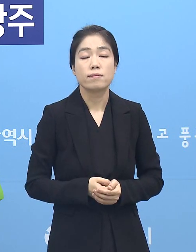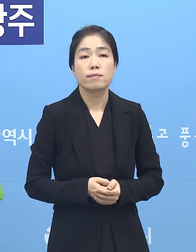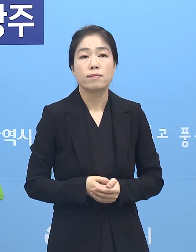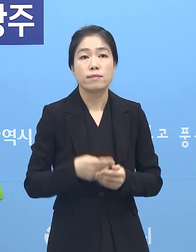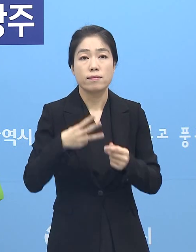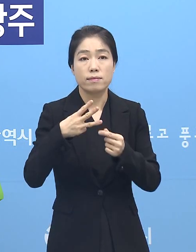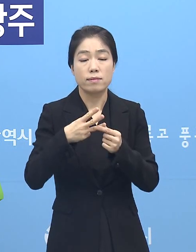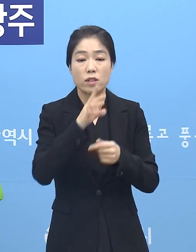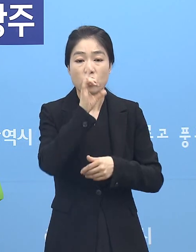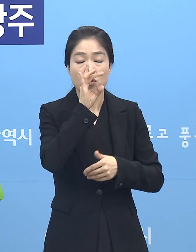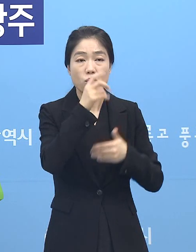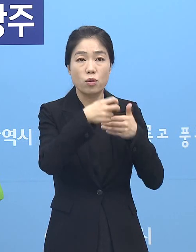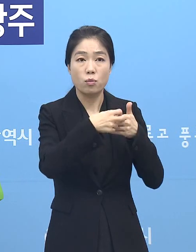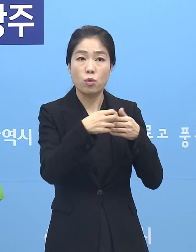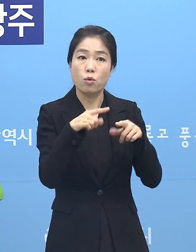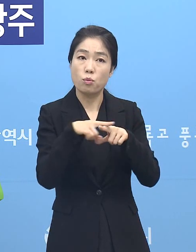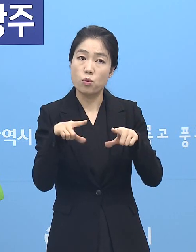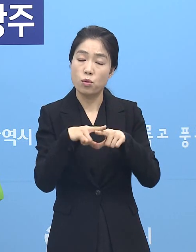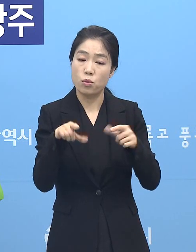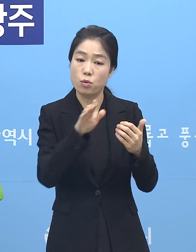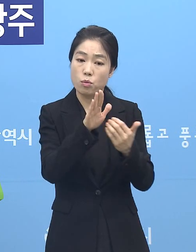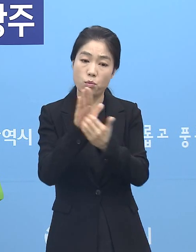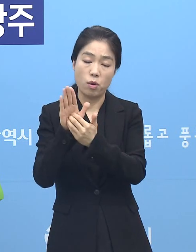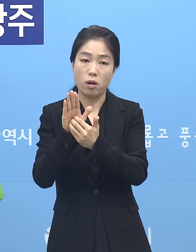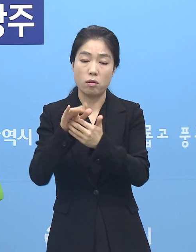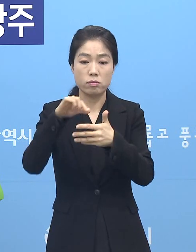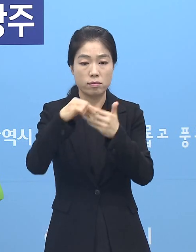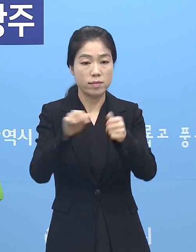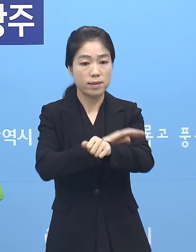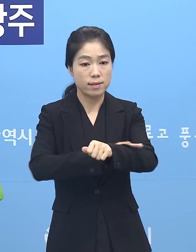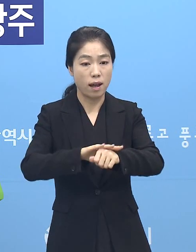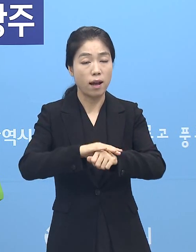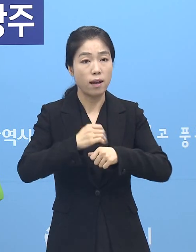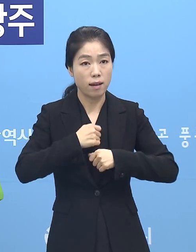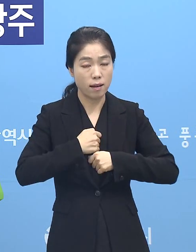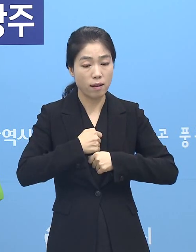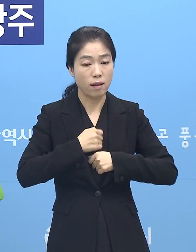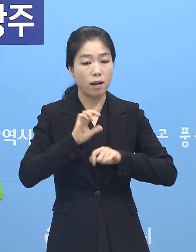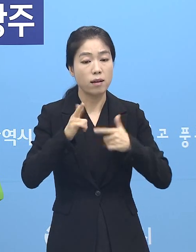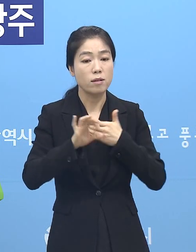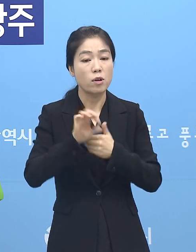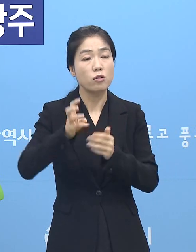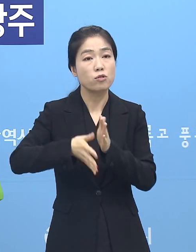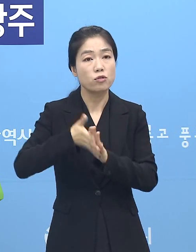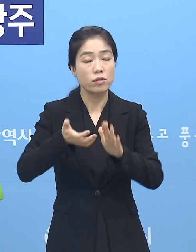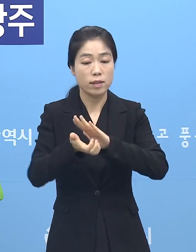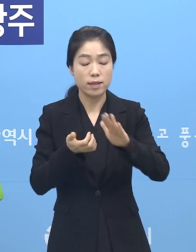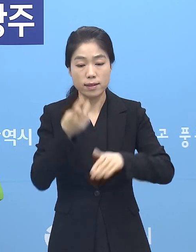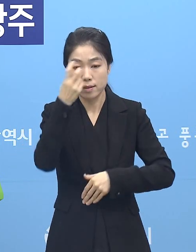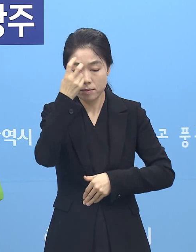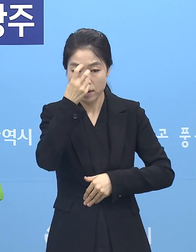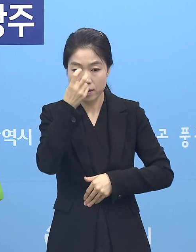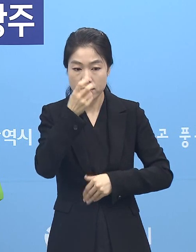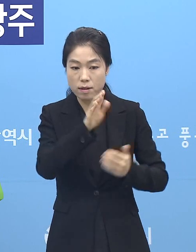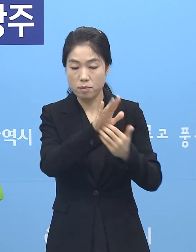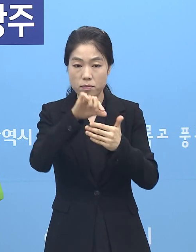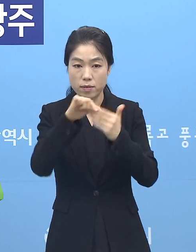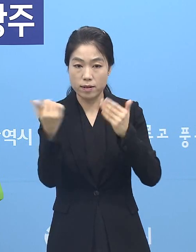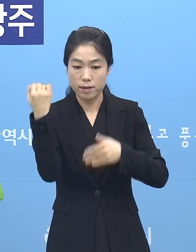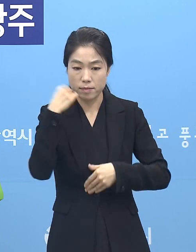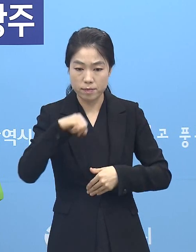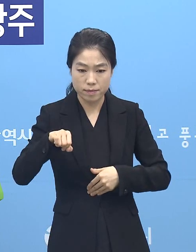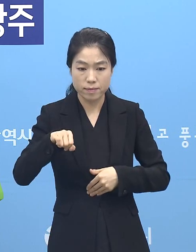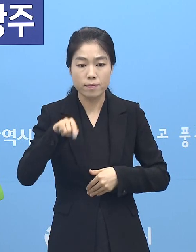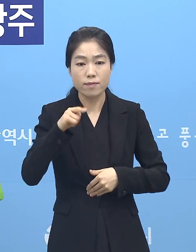세 번째 중앙병원이 평소 방역 조치가 잘 이루어졌는지 또 광주시가 사전 점검에서 방역 미위로 적발된